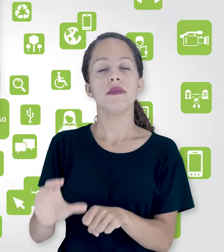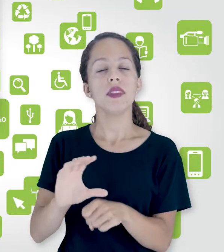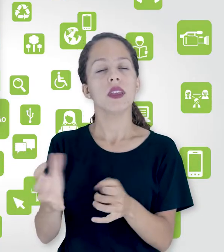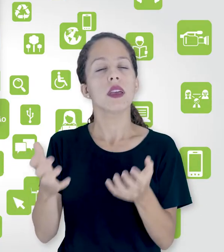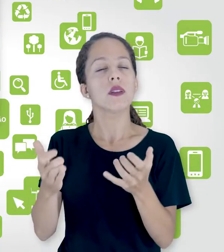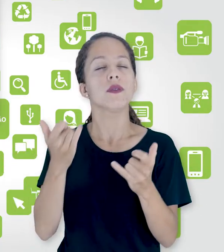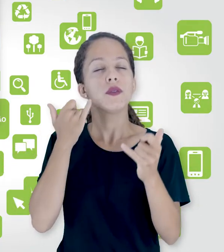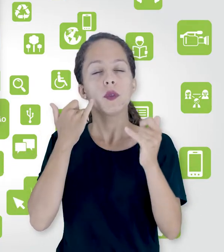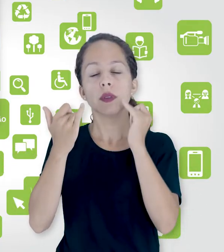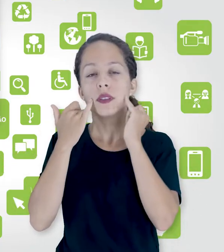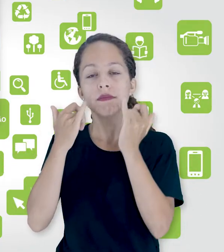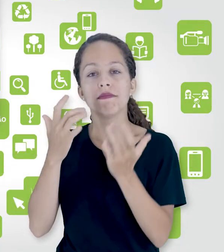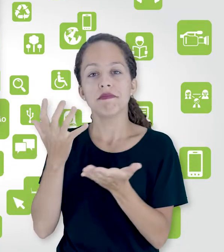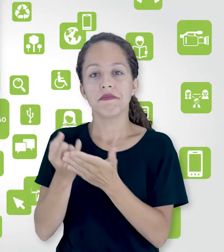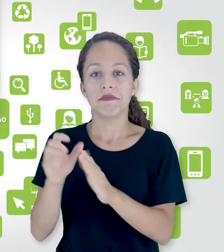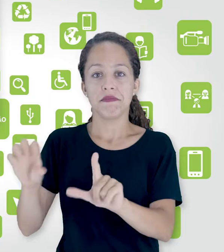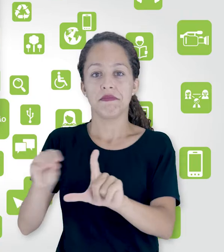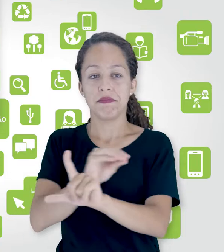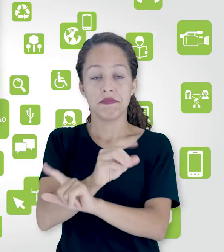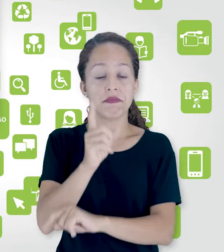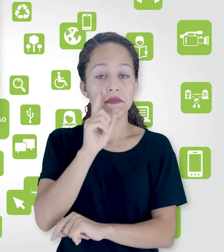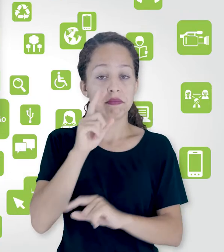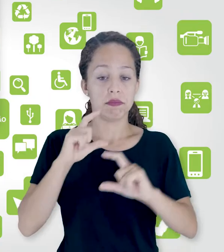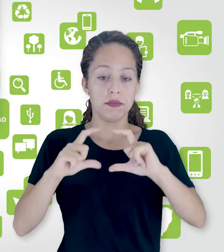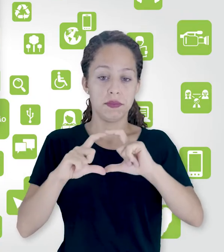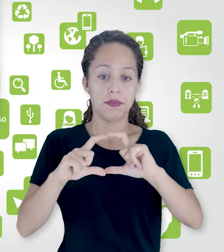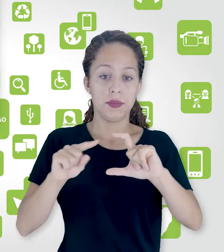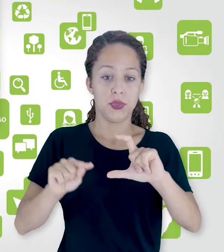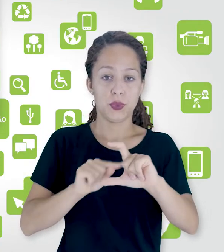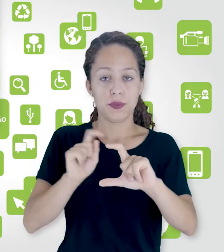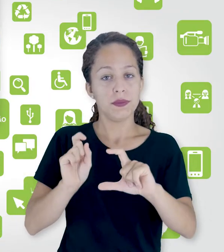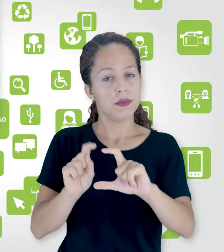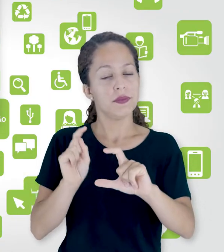informações. Clico aqui nesse botão redondo e continuar.